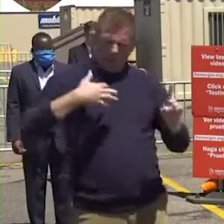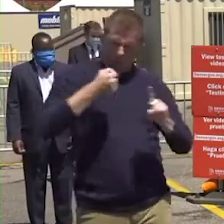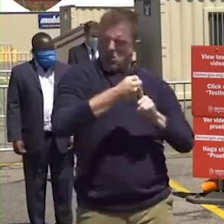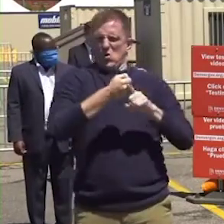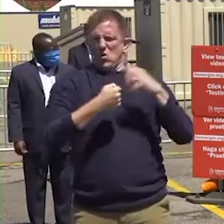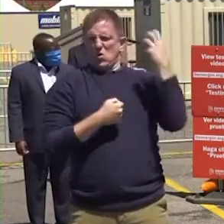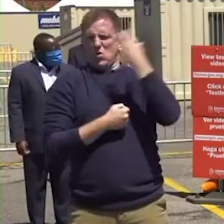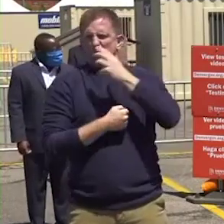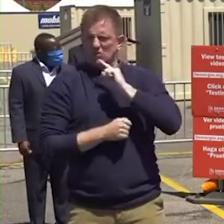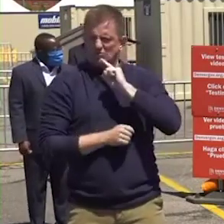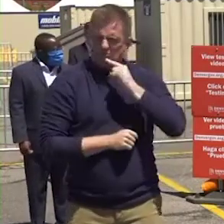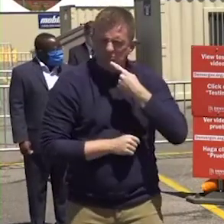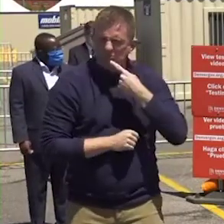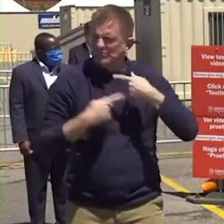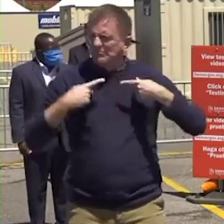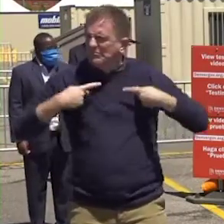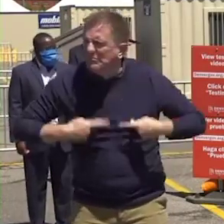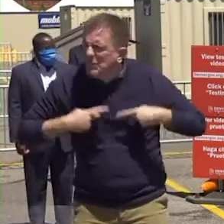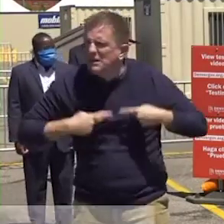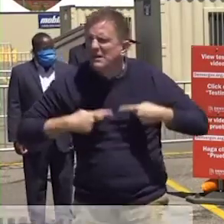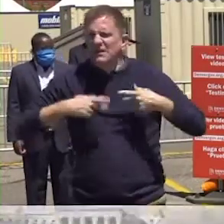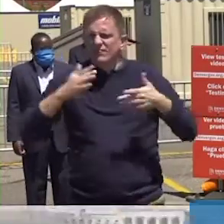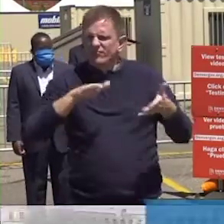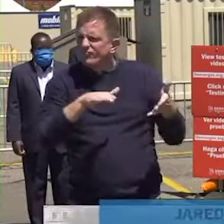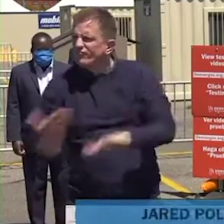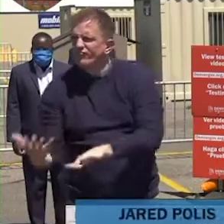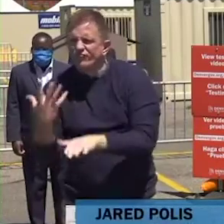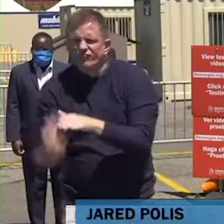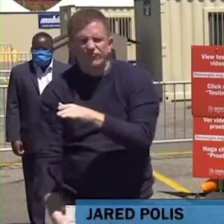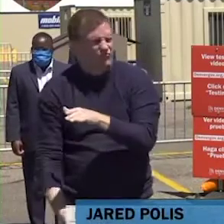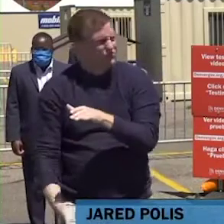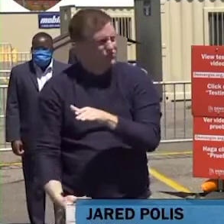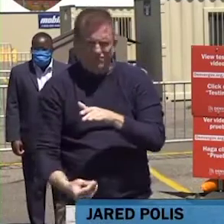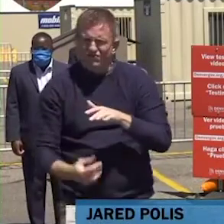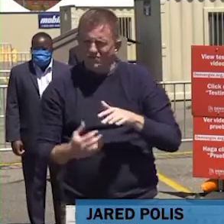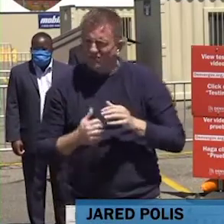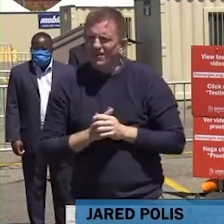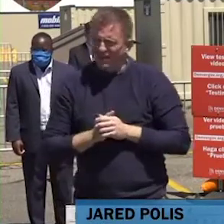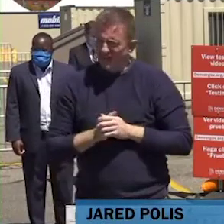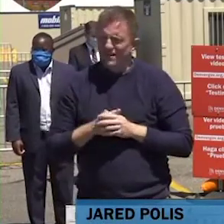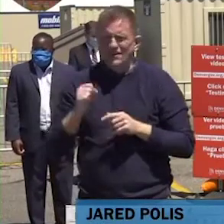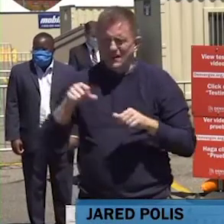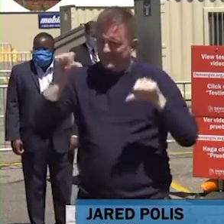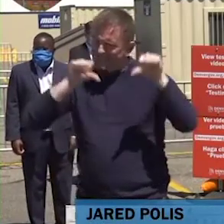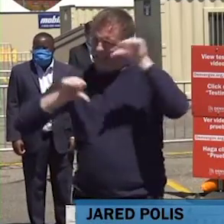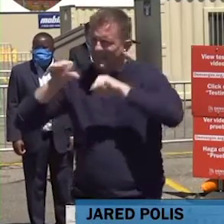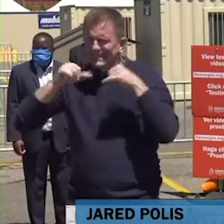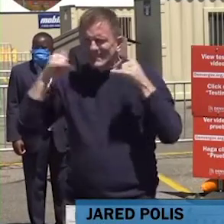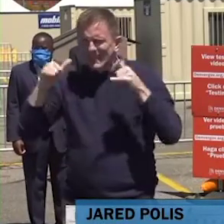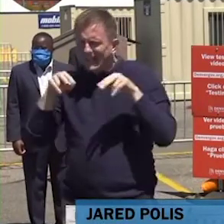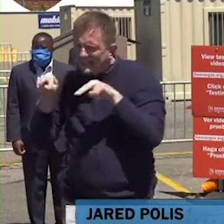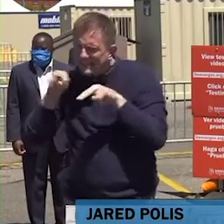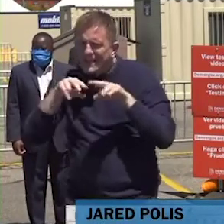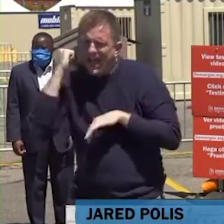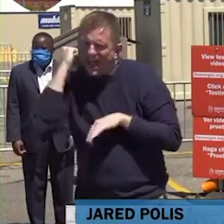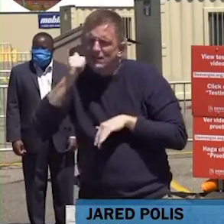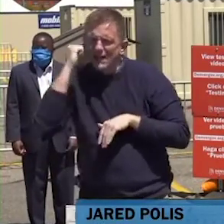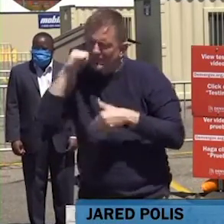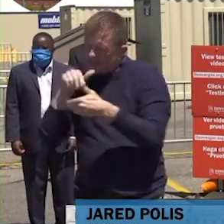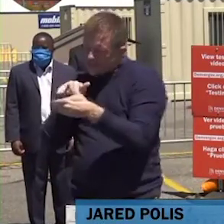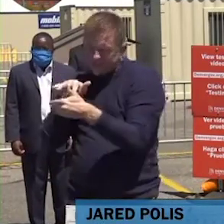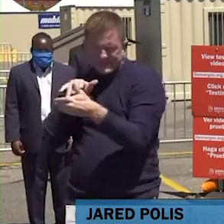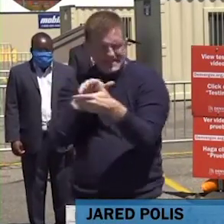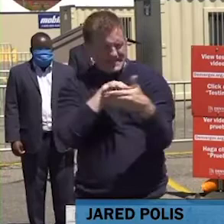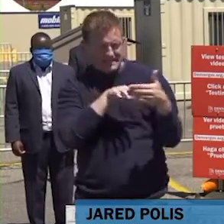aprenden más todos los días, pero mientras tanto, todos hay que tener un día de los caídos seguros. Hay que honrar el día